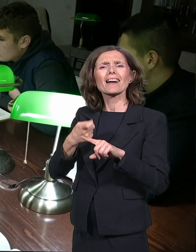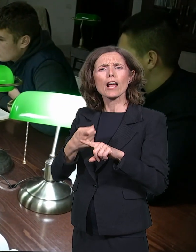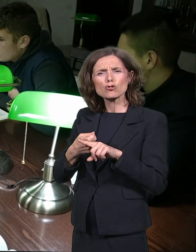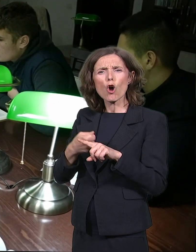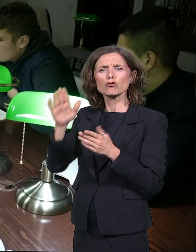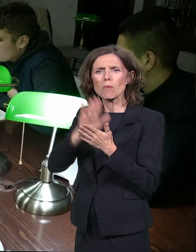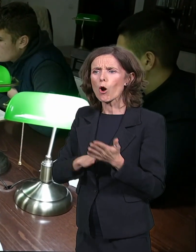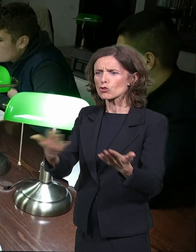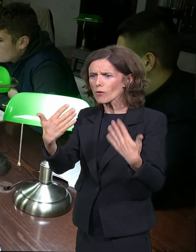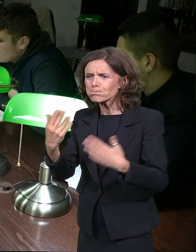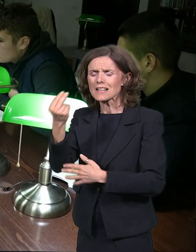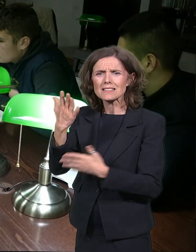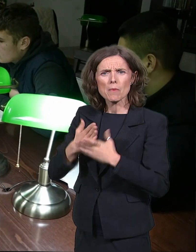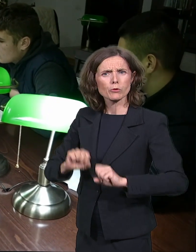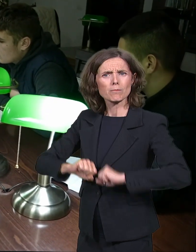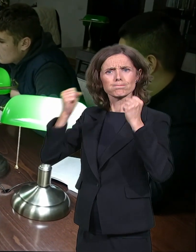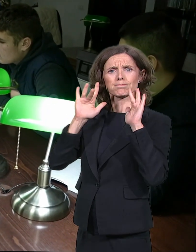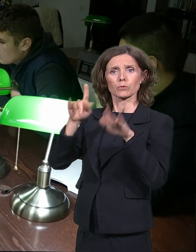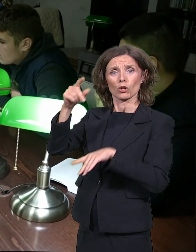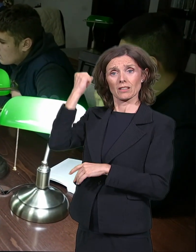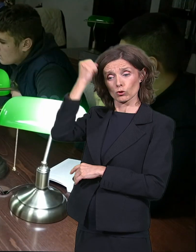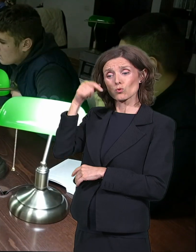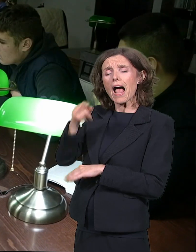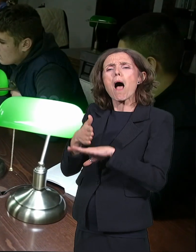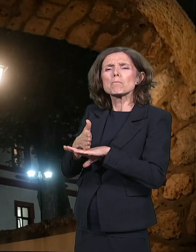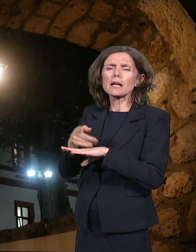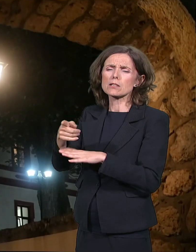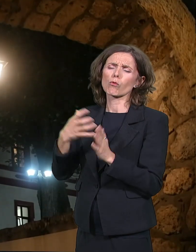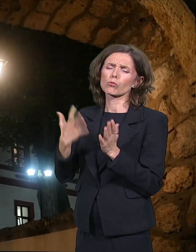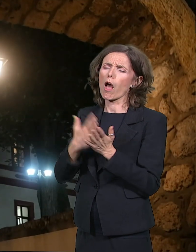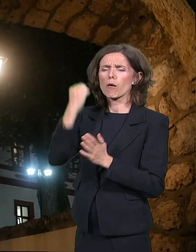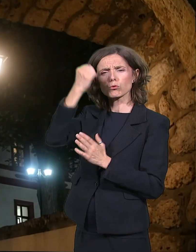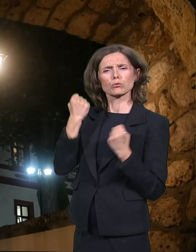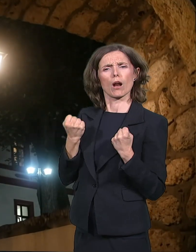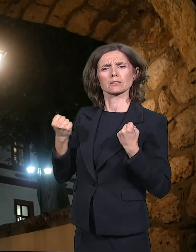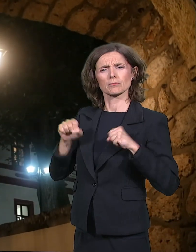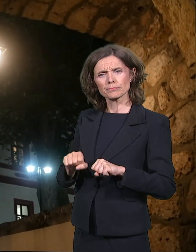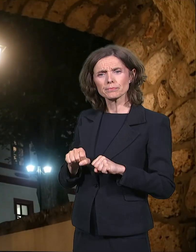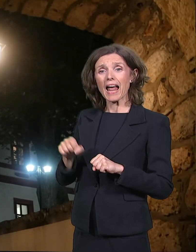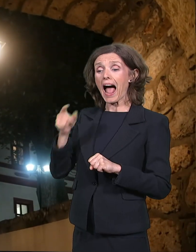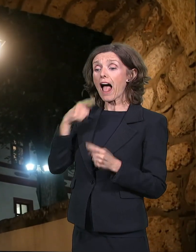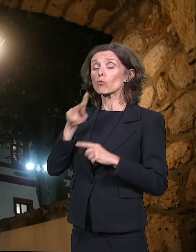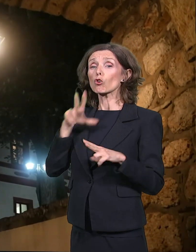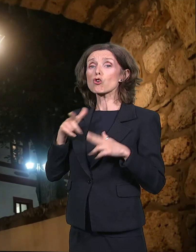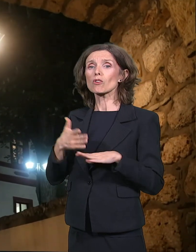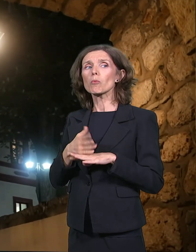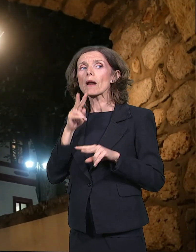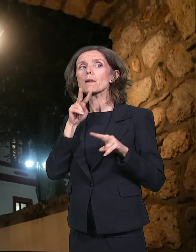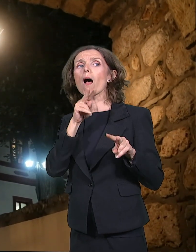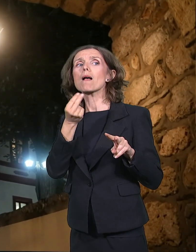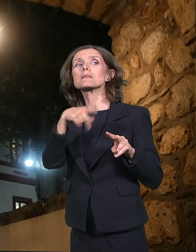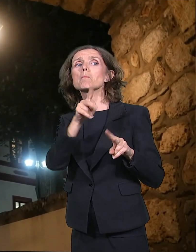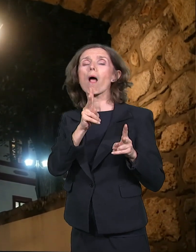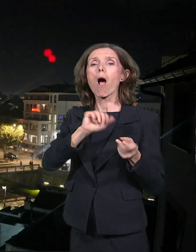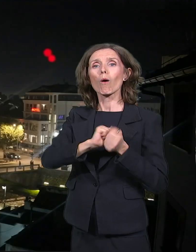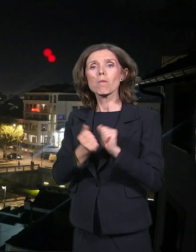grada u kome osmansko carstvo još čvrsto drži vlast, pažljivo prate početak borbe za oslobođenje. Simin otac